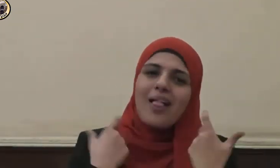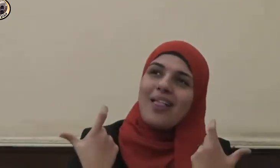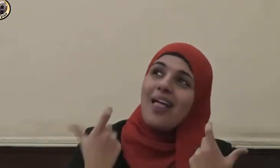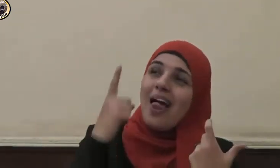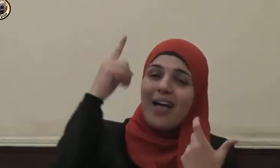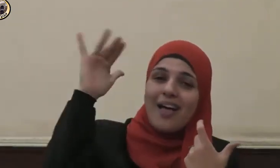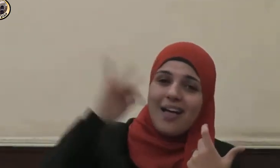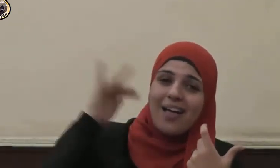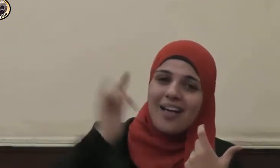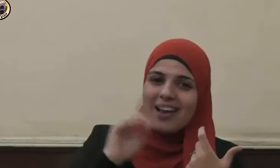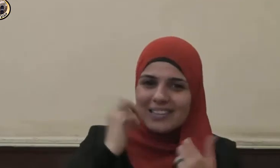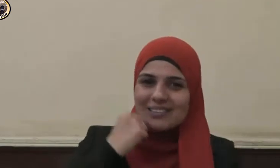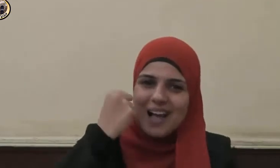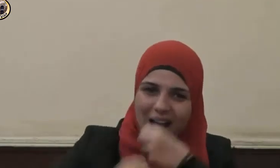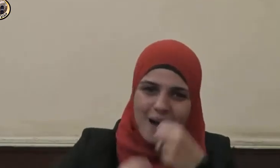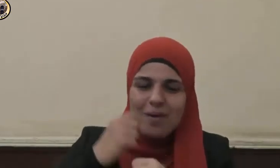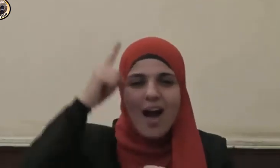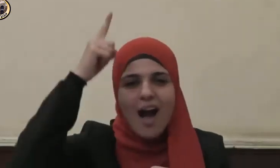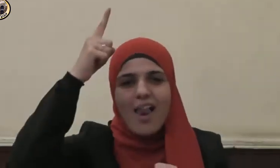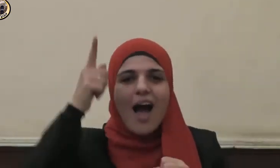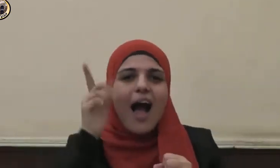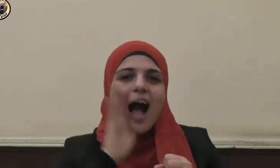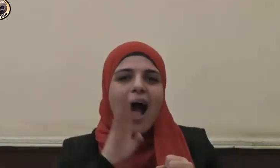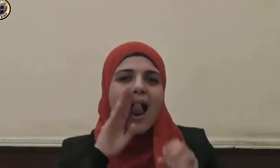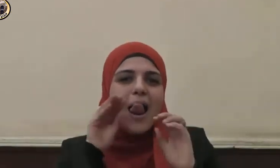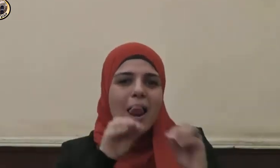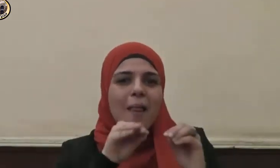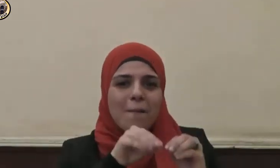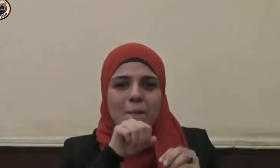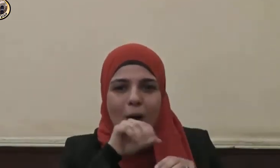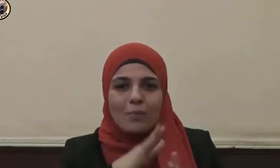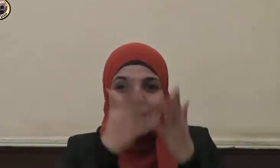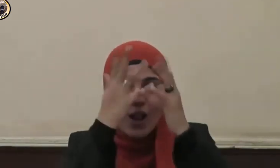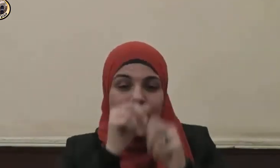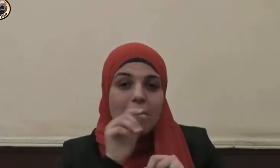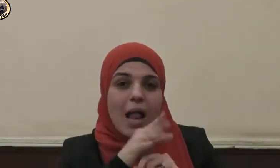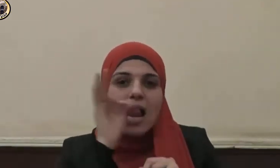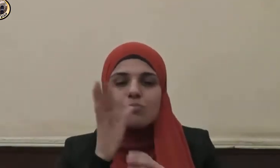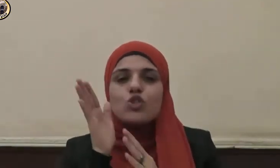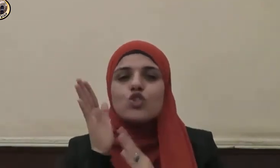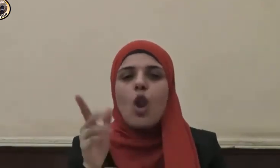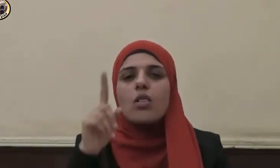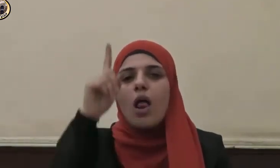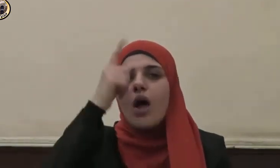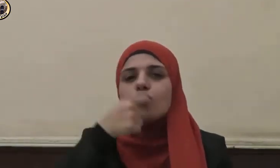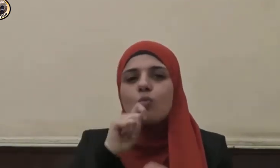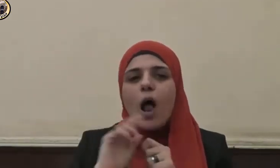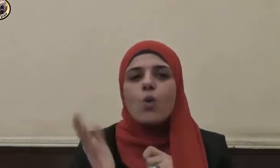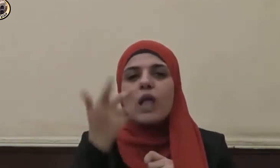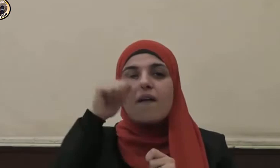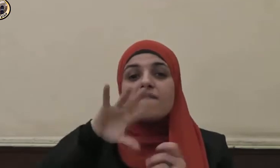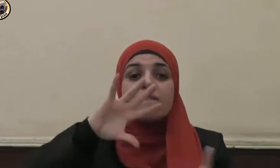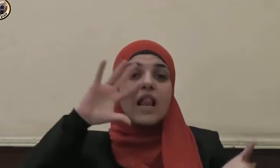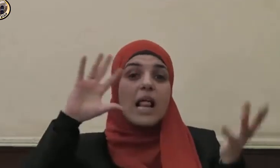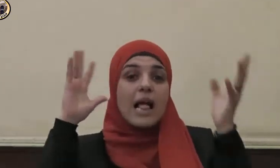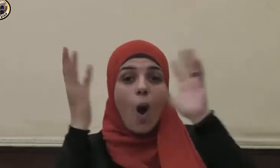أراد أن يعلمنا أن سنة الله تعالى في كونه تقتضي